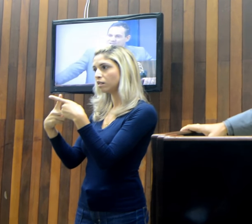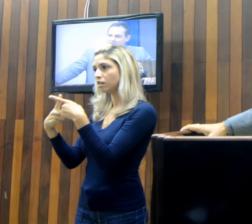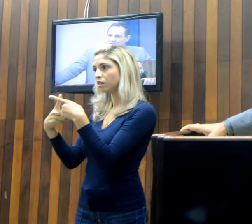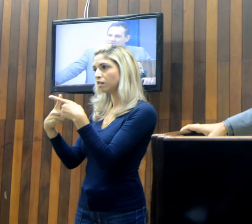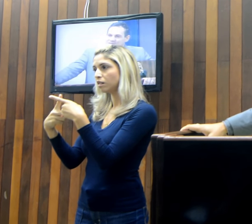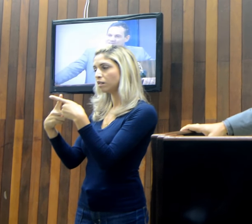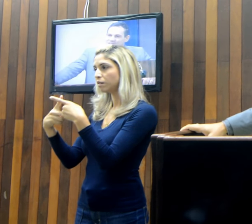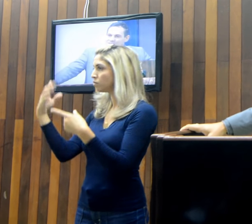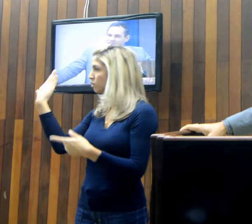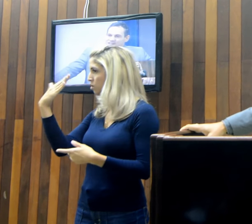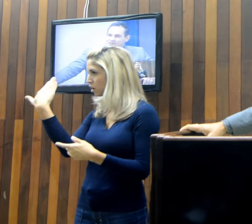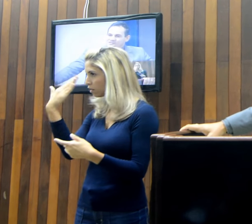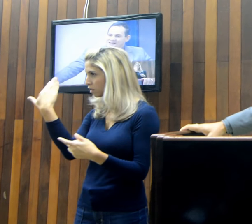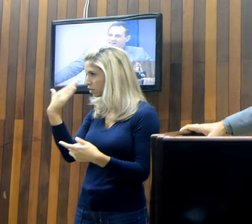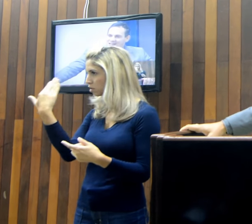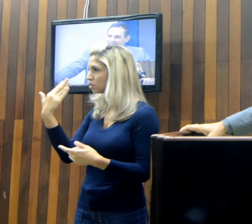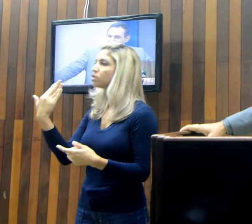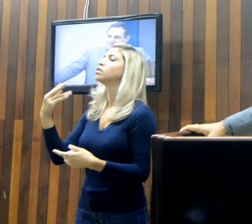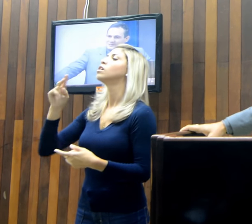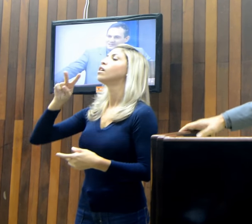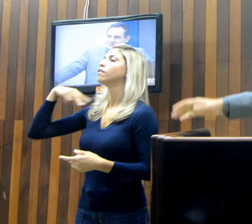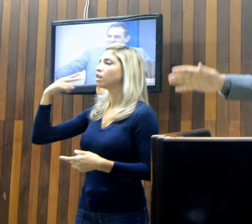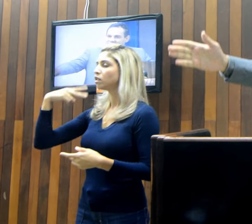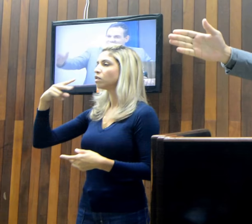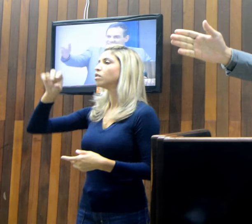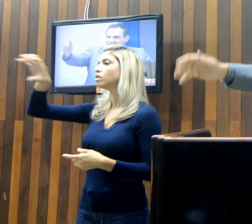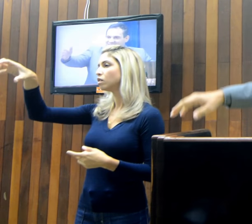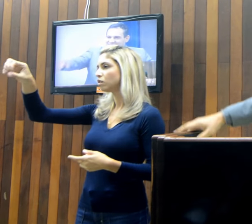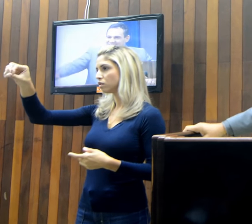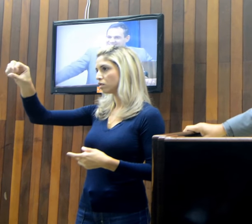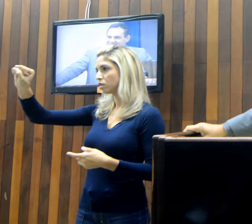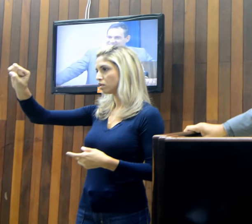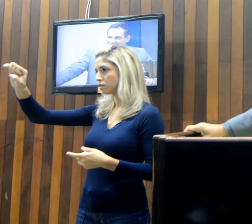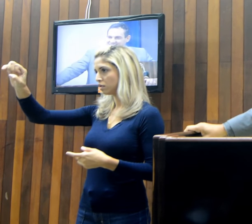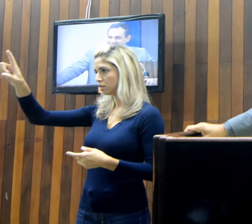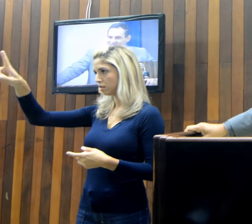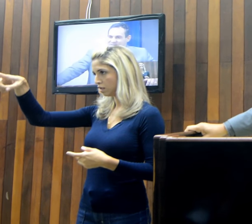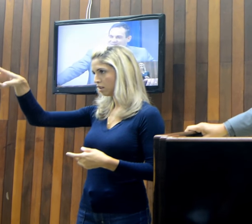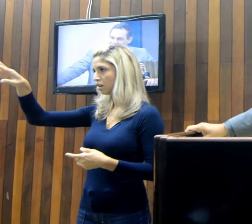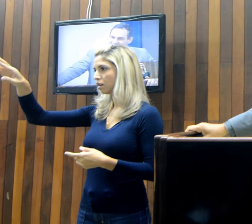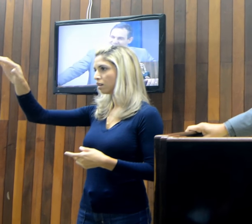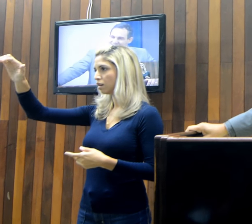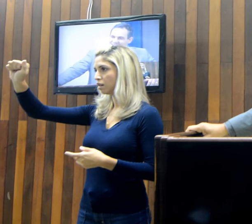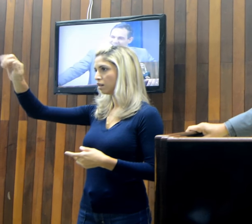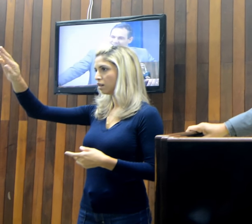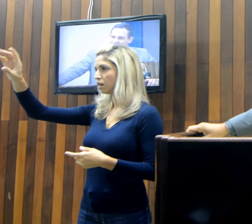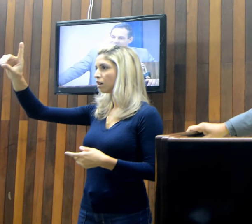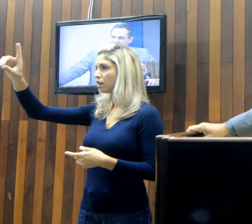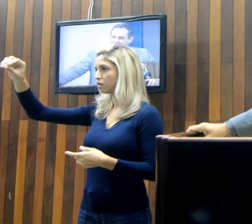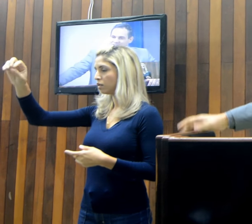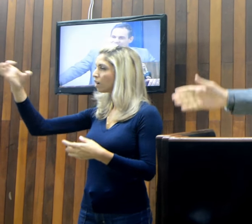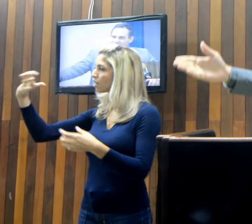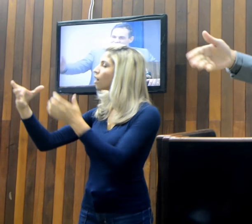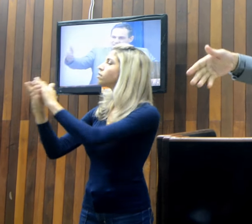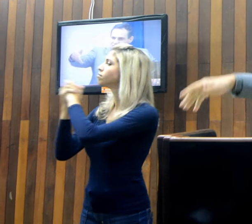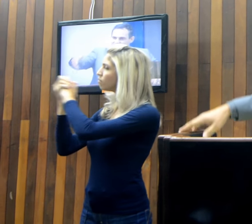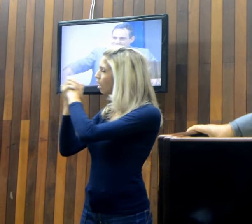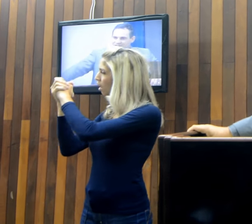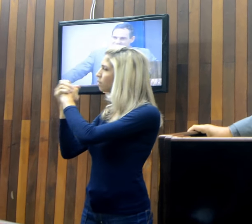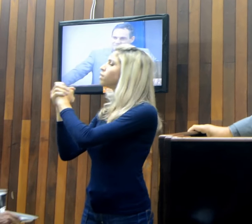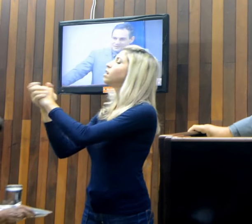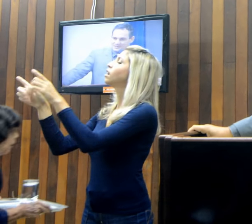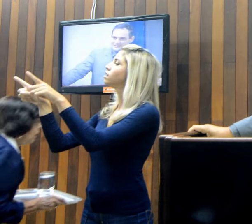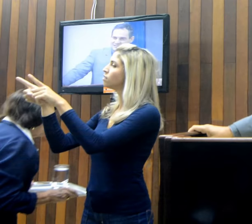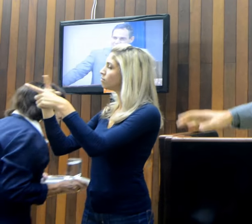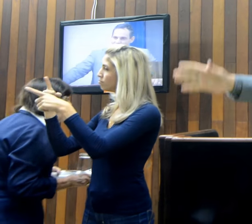visto o vereador Zé Ricardo. Gostaria de te parabenizar também, porque eu não estava no dia